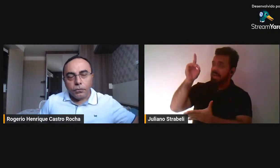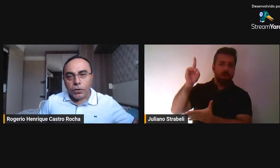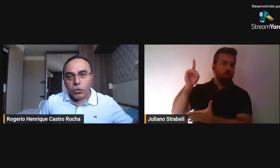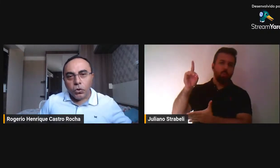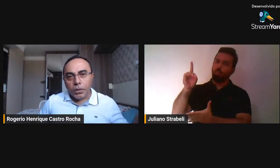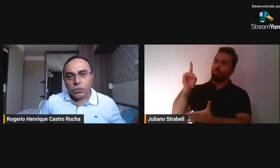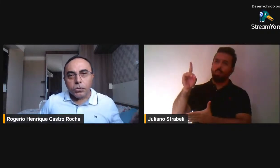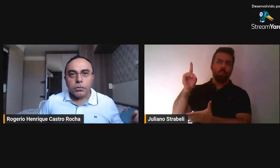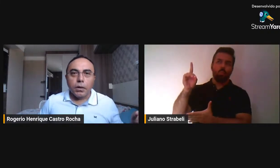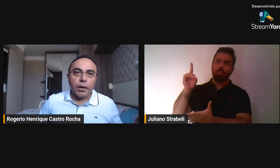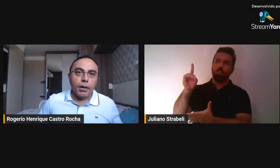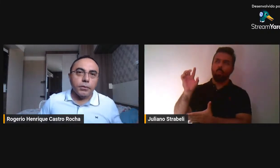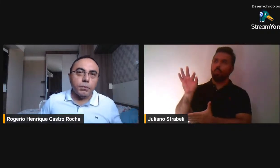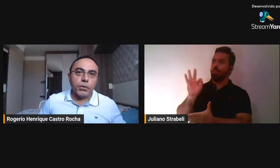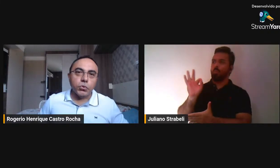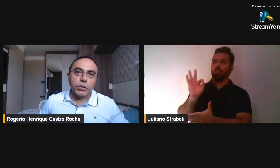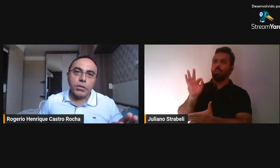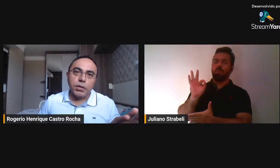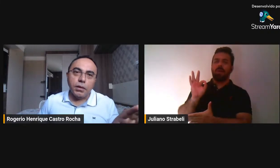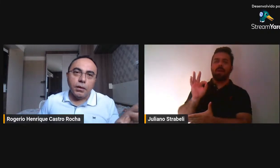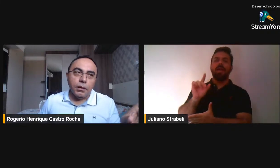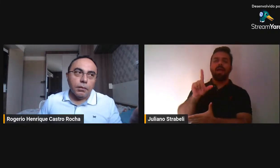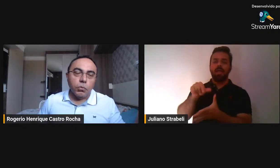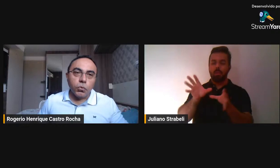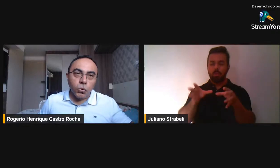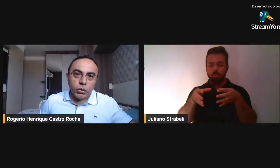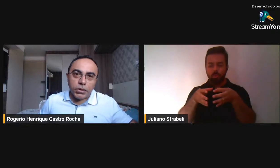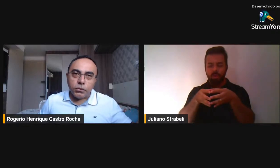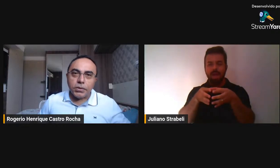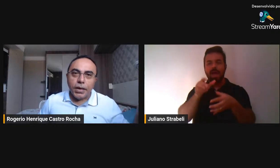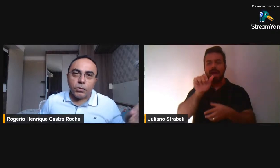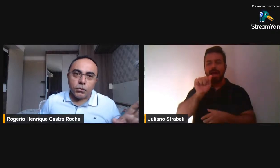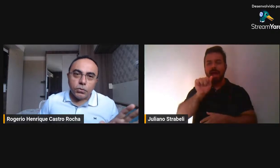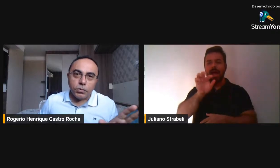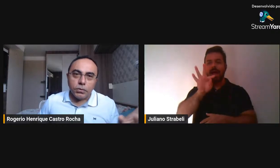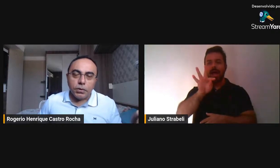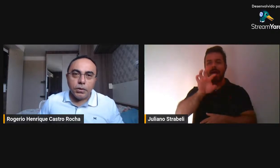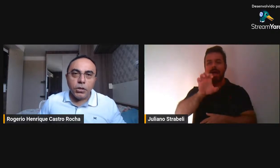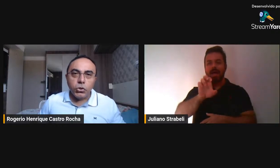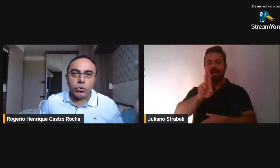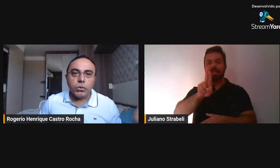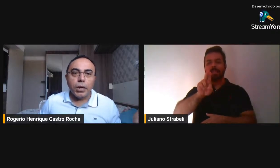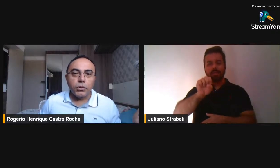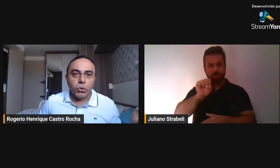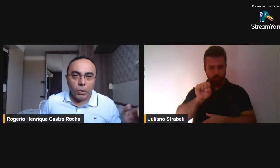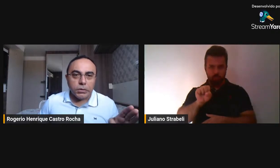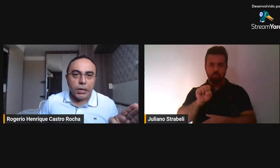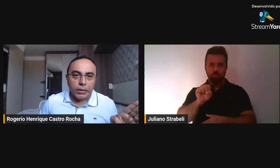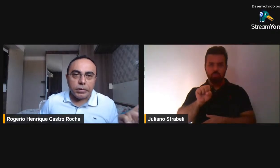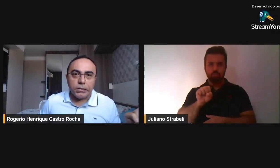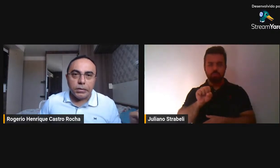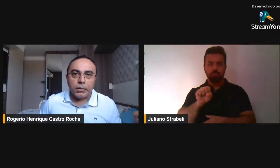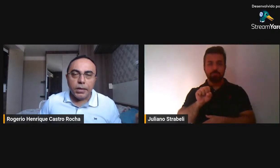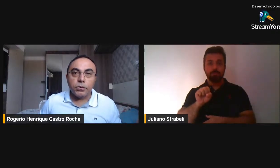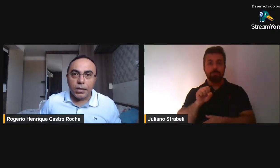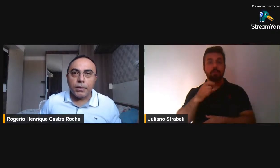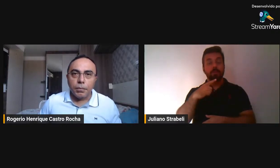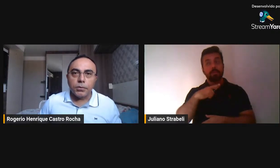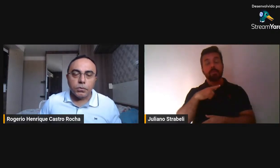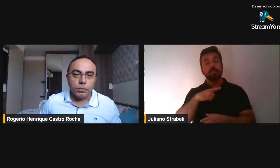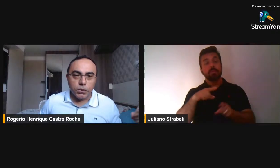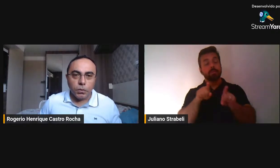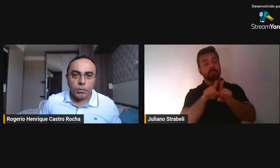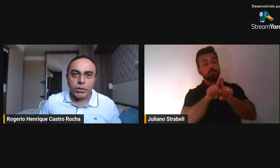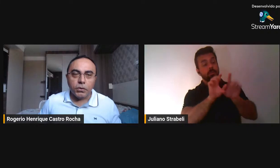fenômenos de pessoas que buscam certos nichos religiosos, certos